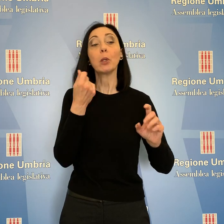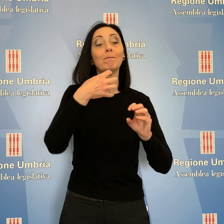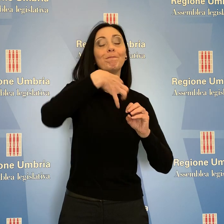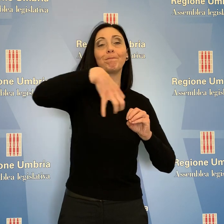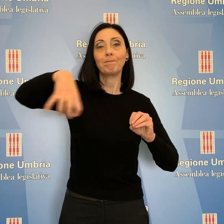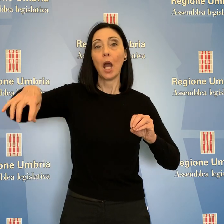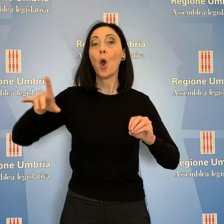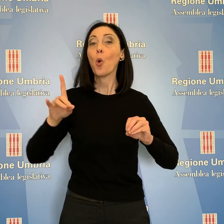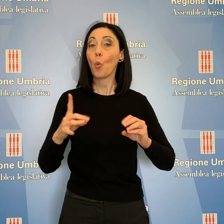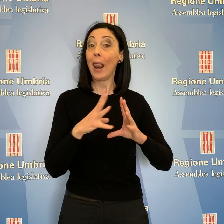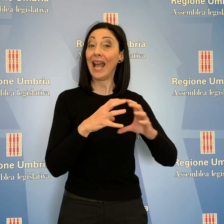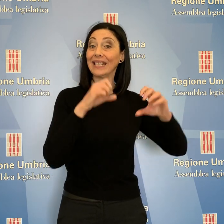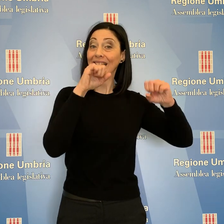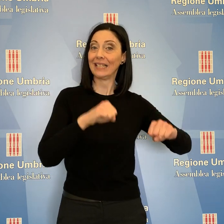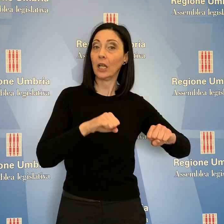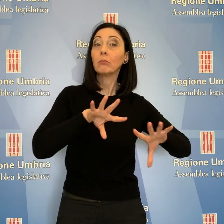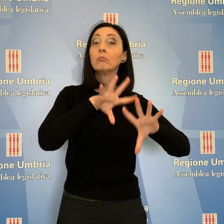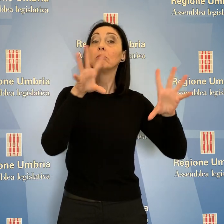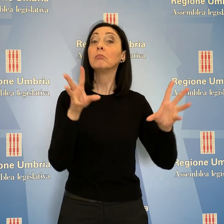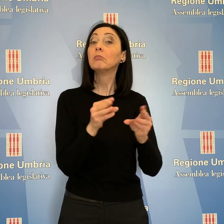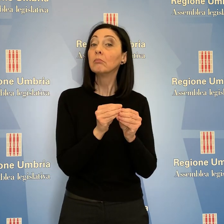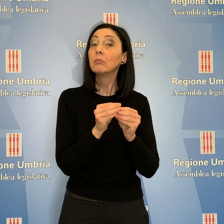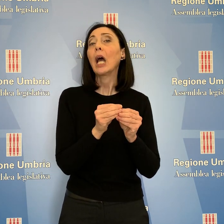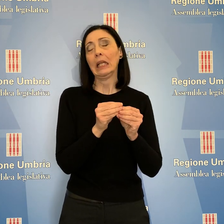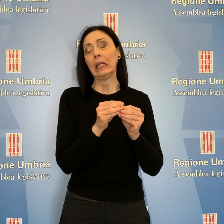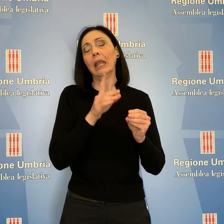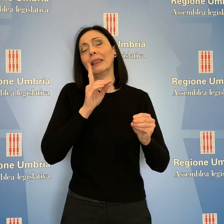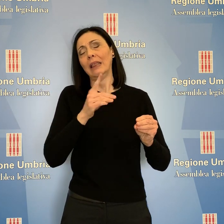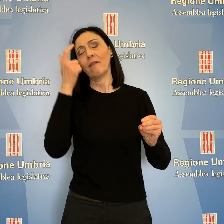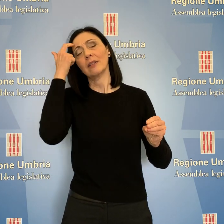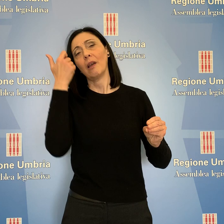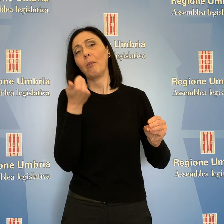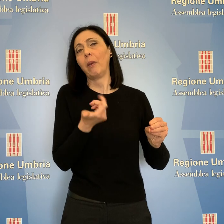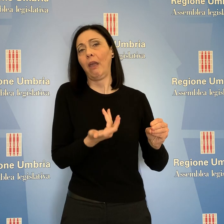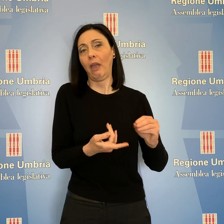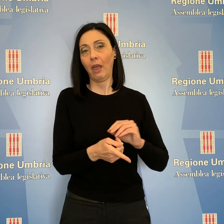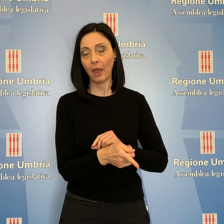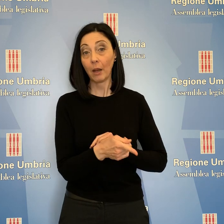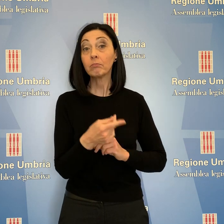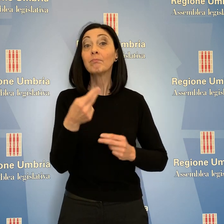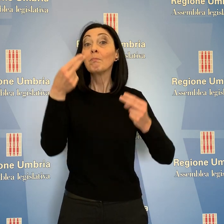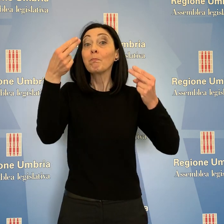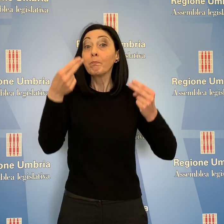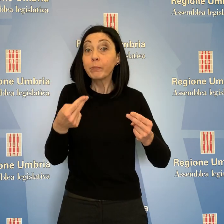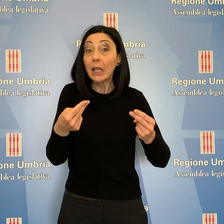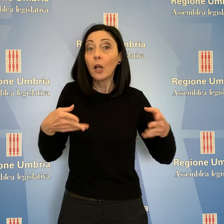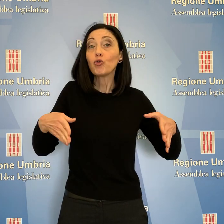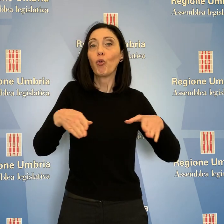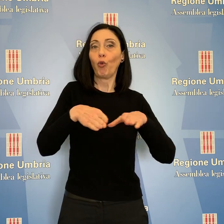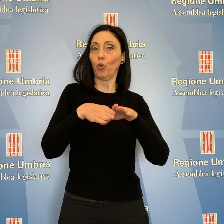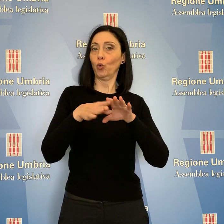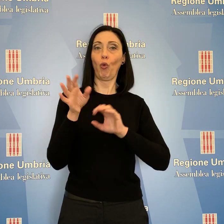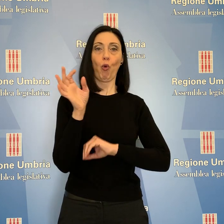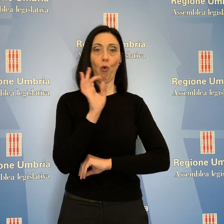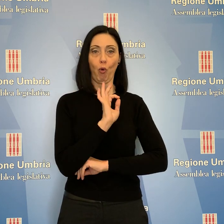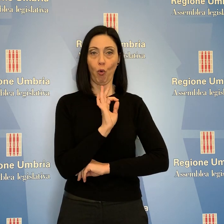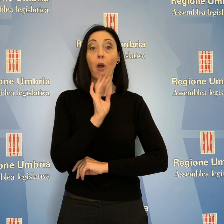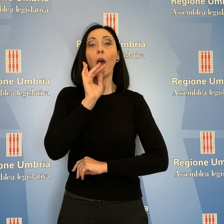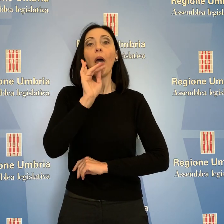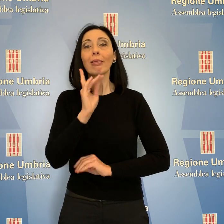alle aziende sanitarie per un ammontare complessivo in corso di determinazione. I bilanci non sono ancora chiusi ed è in corso un confronto con